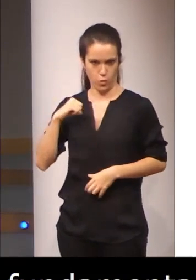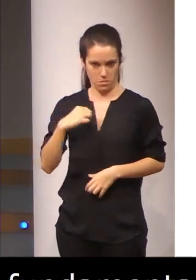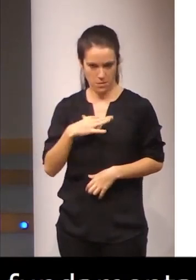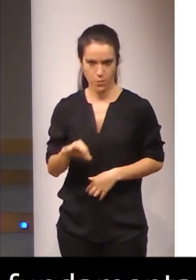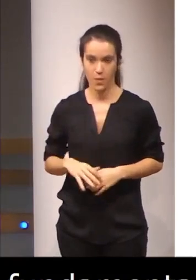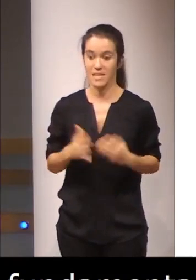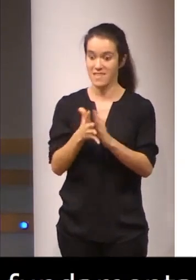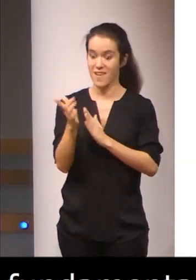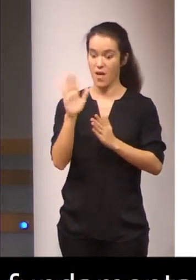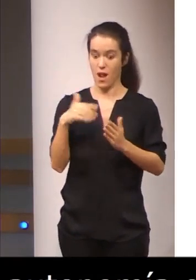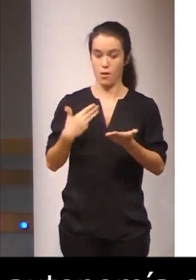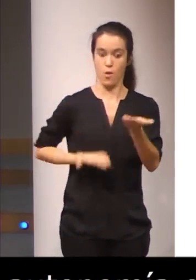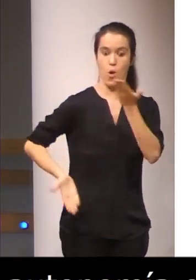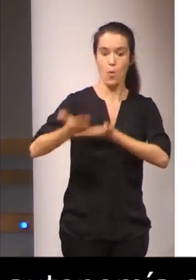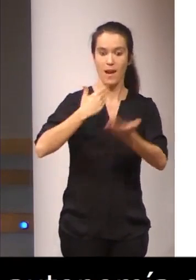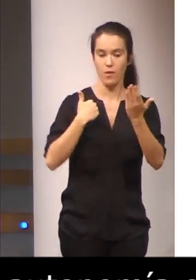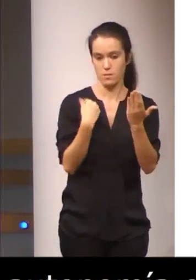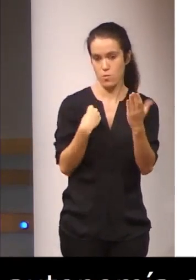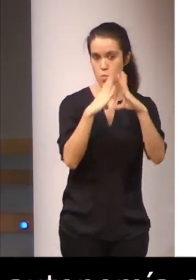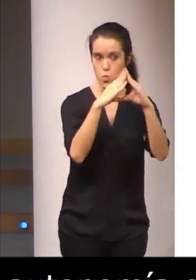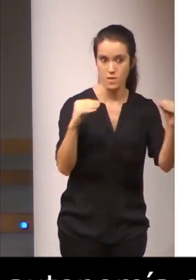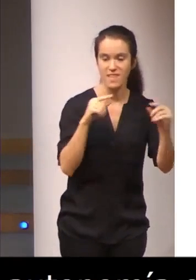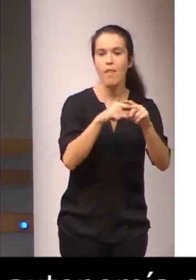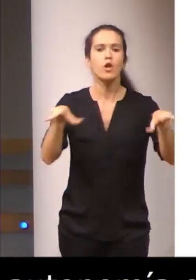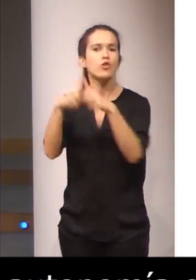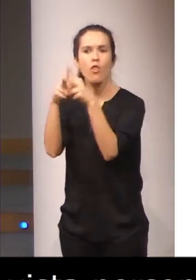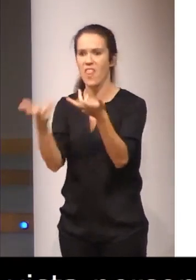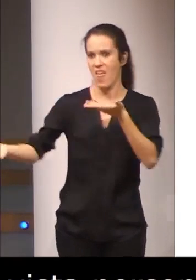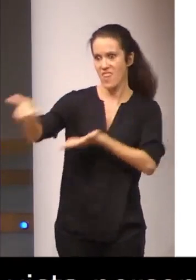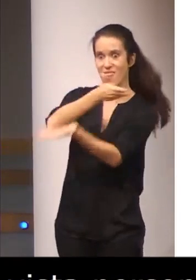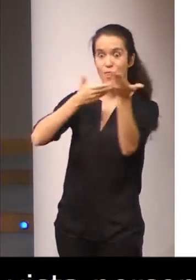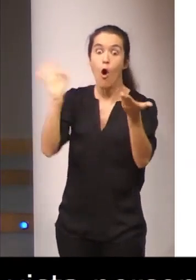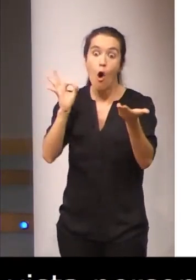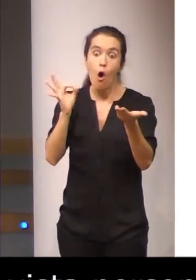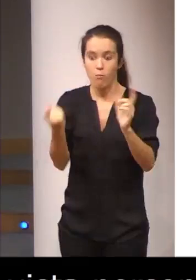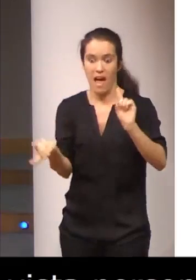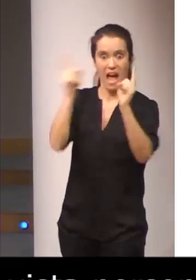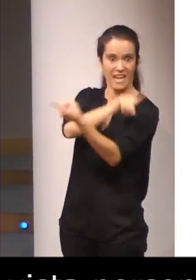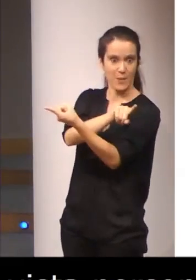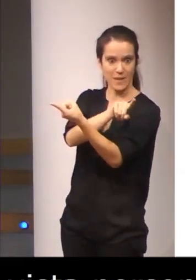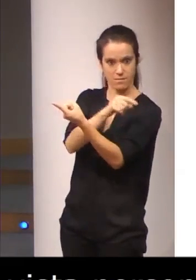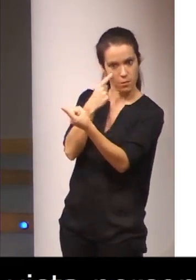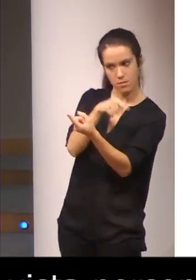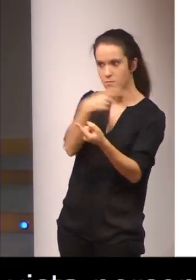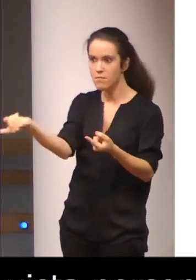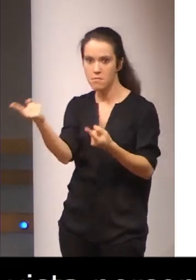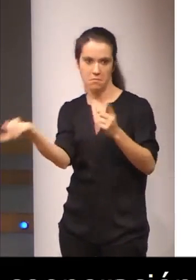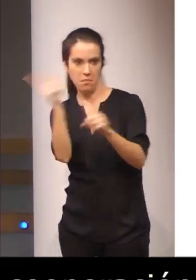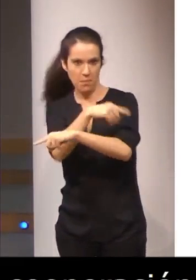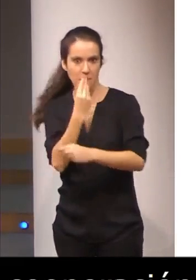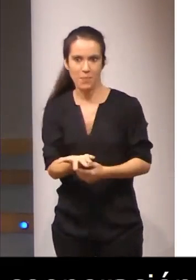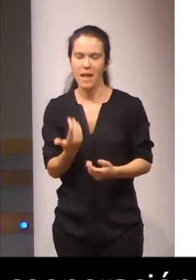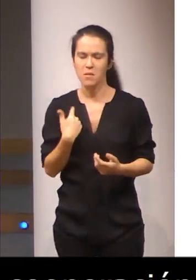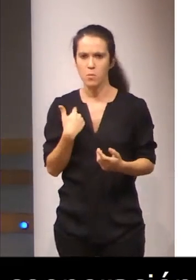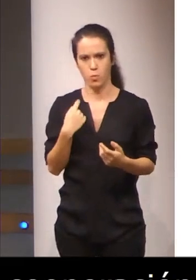cooperación entre la universidad y la sociedad, o de la universidad hacia la sociedad, salga adelante, nos llamaba la atención